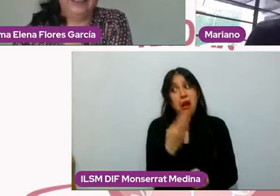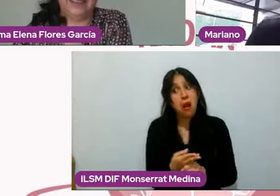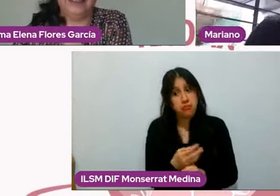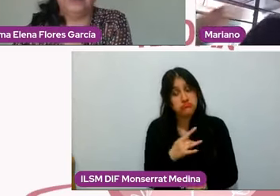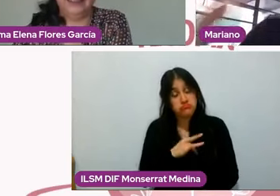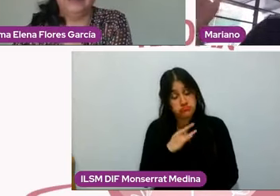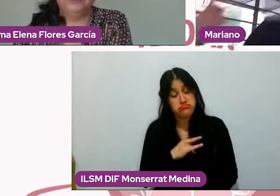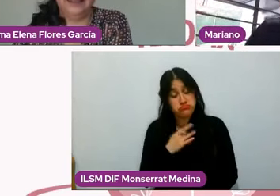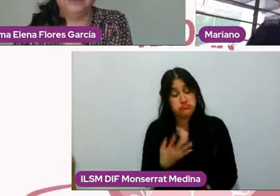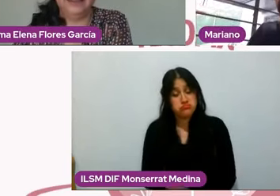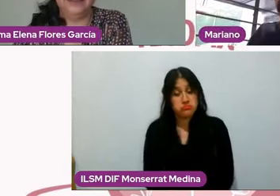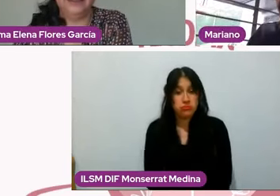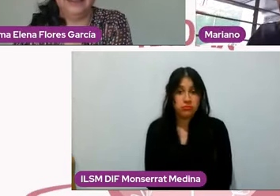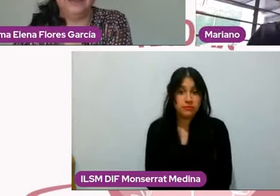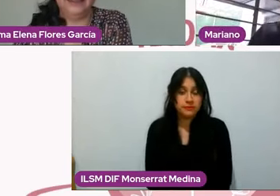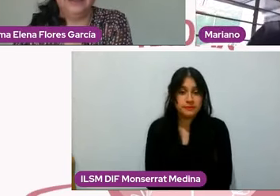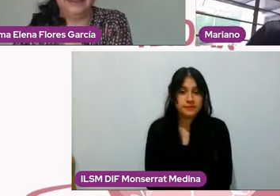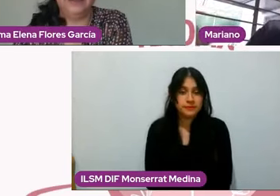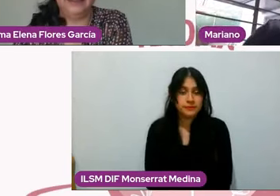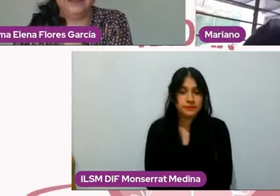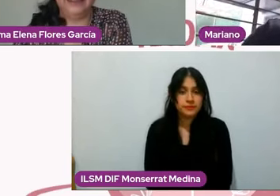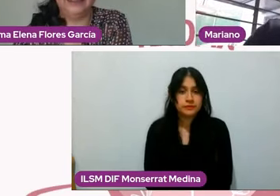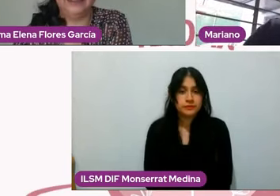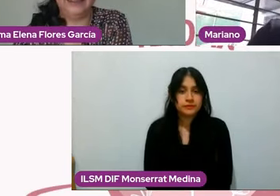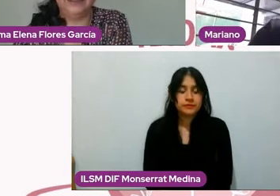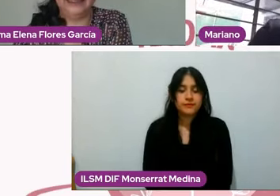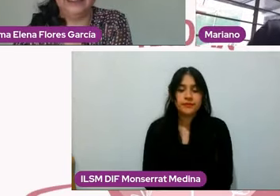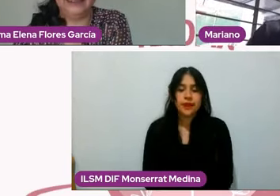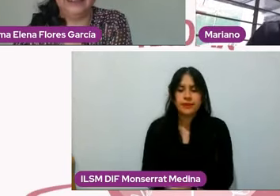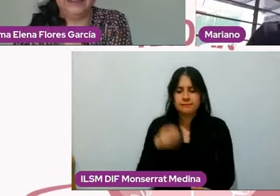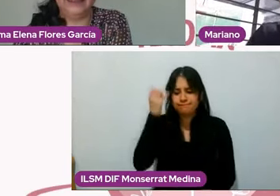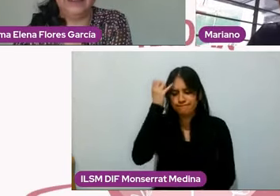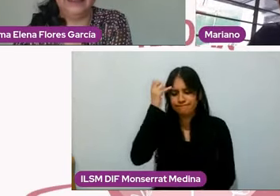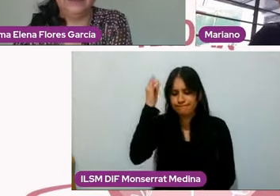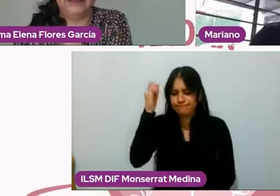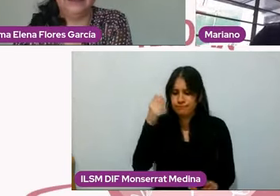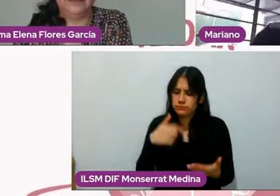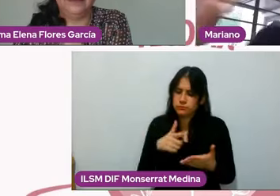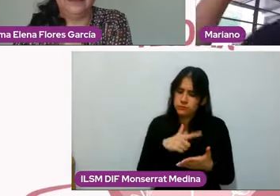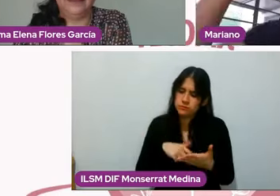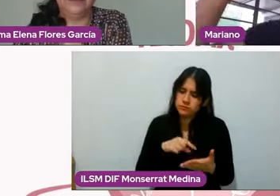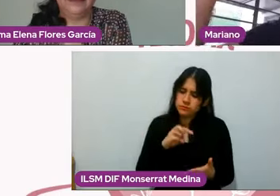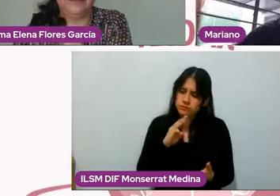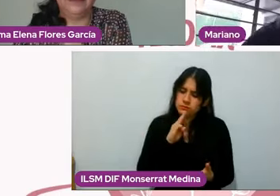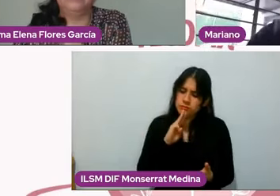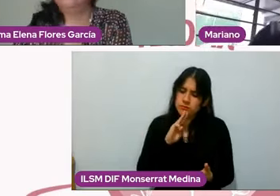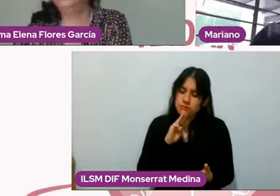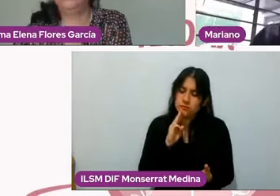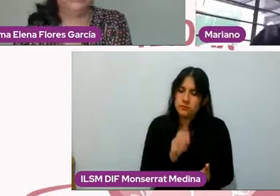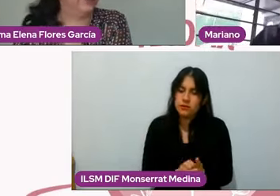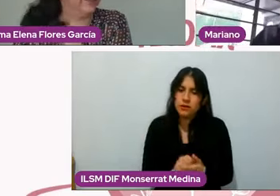¿no? Esta idea y este lugar de las madres como algo casi sacro, ¿no? Algo